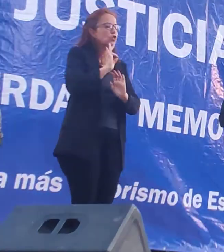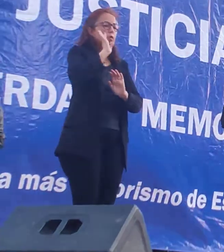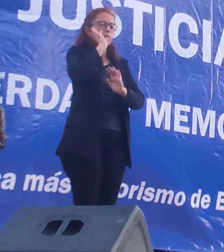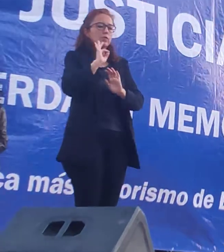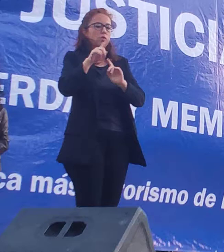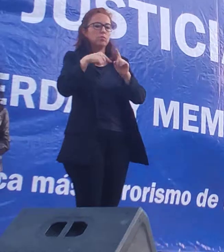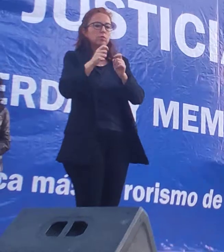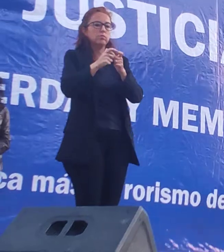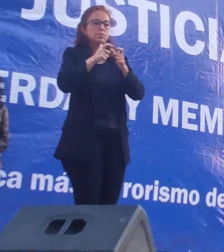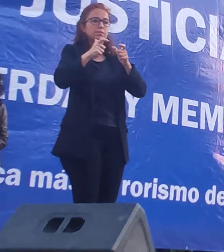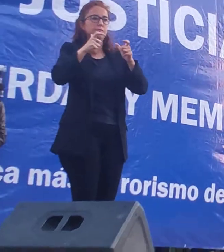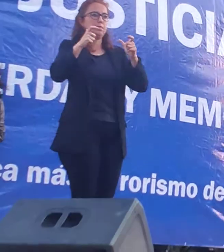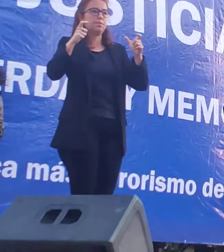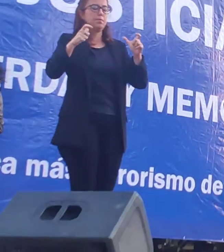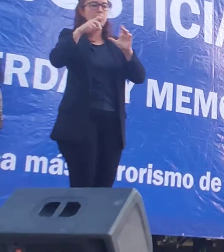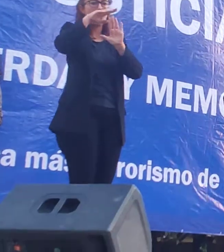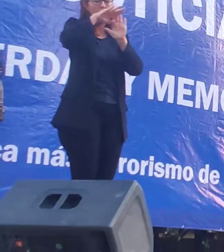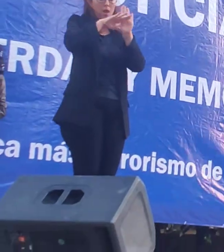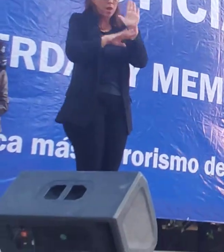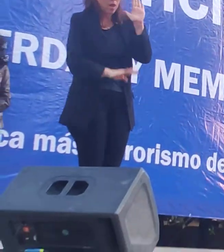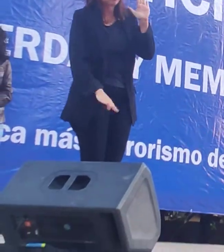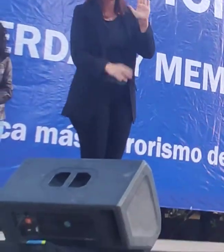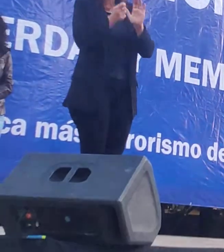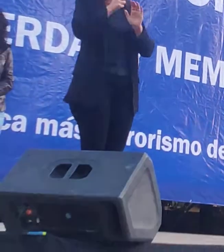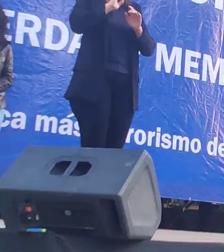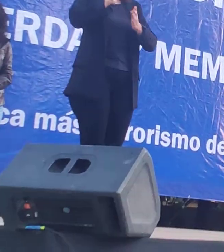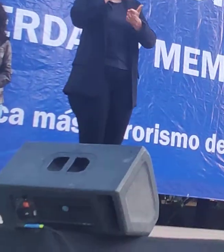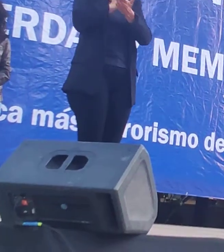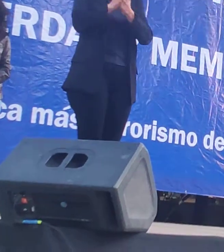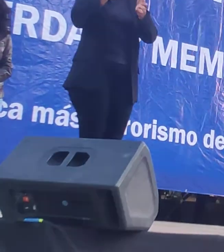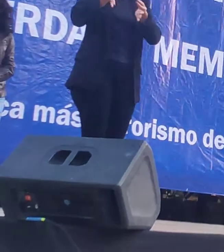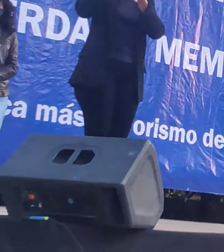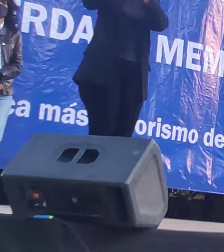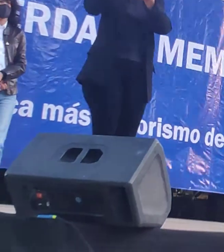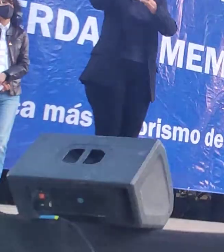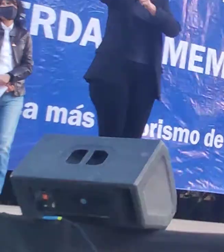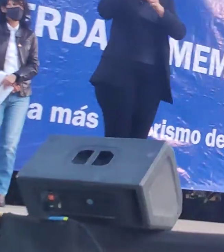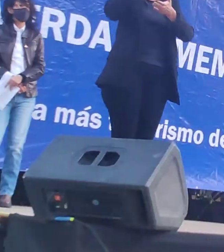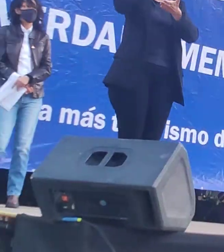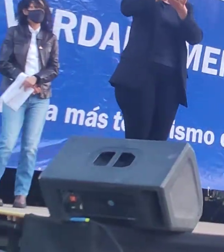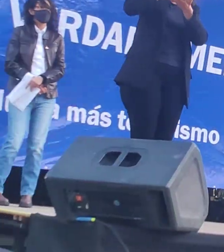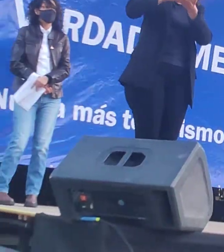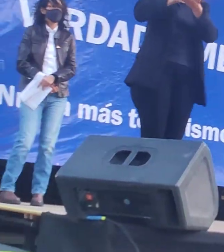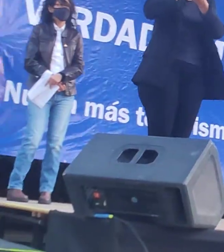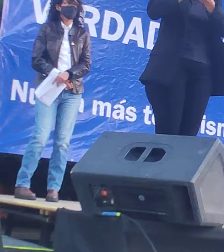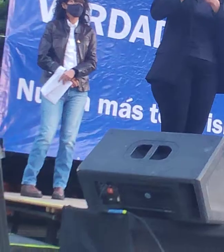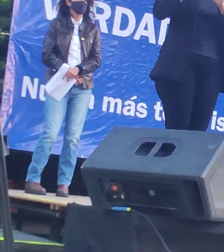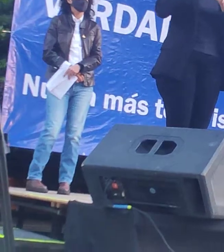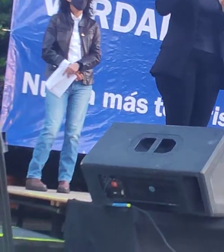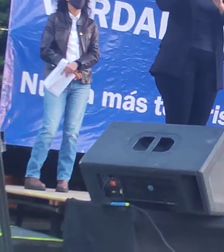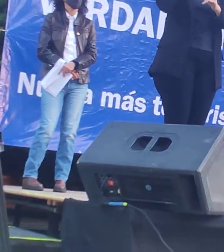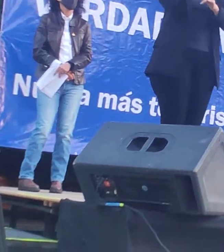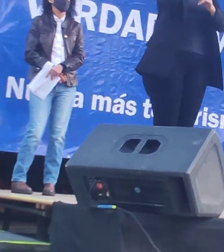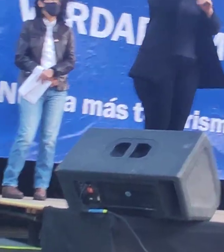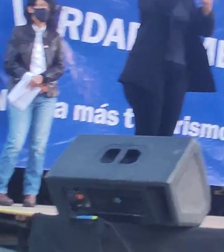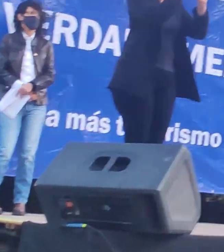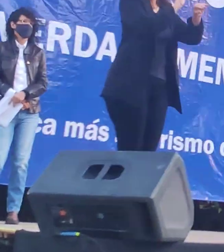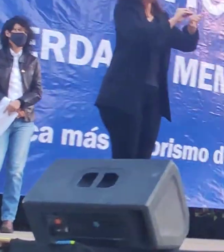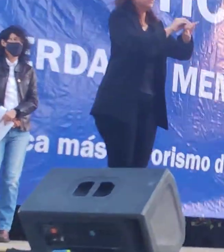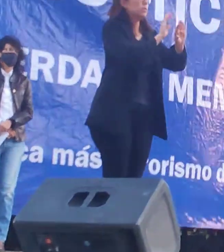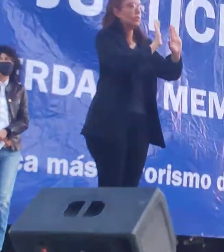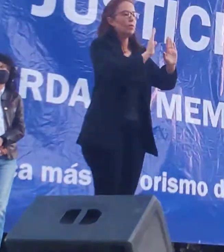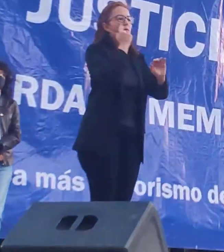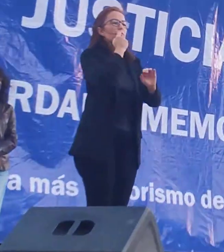seguía creciendo, pero que ya era una lista definitiva, ¿no? Bueno, llamamos inmediatamente a la metalúrgica,